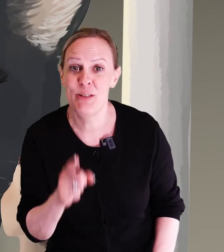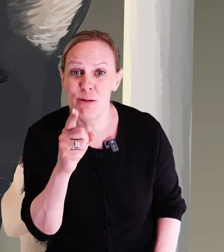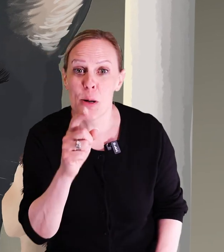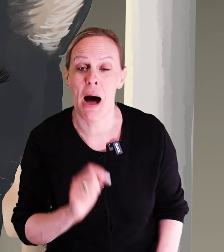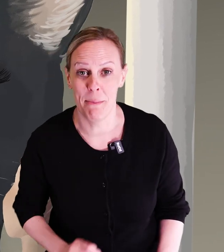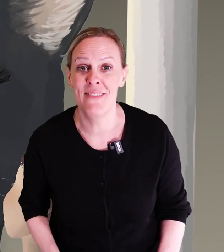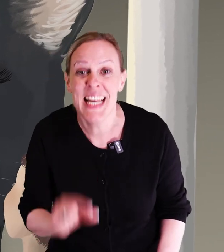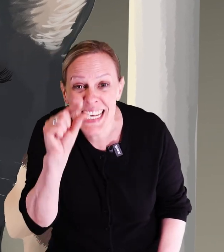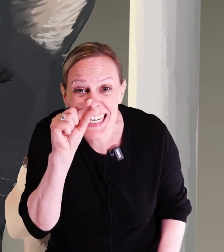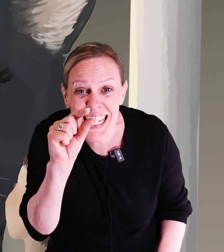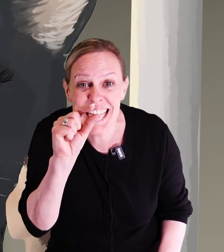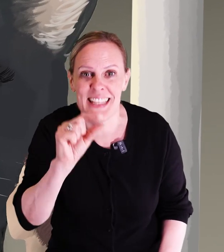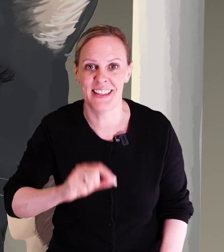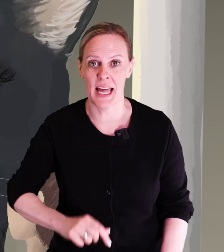du som har blivit liten.